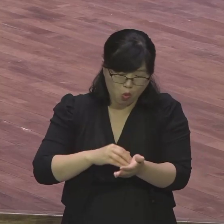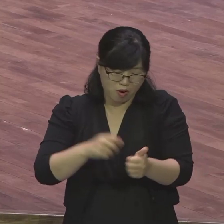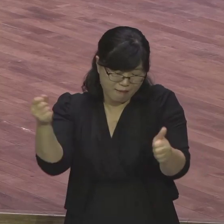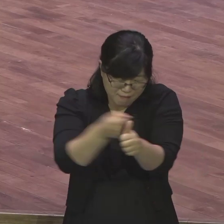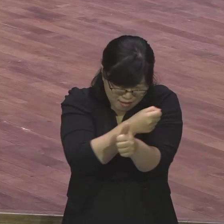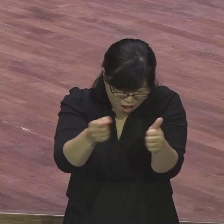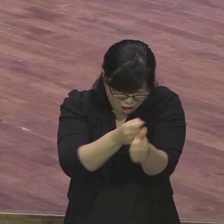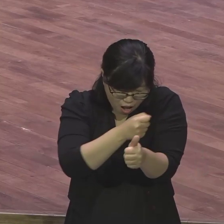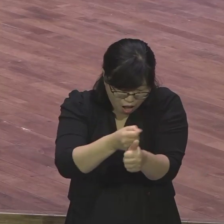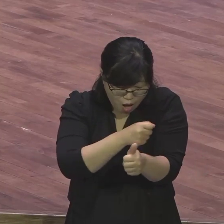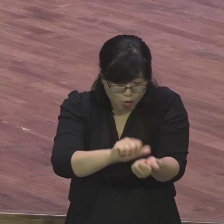때문에